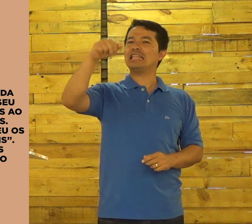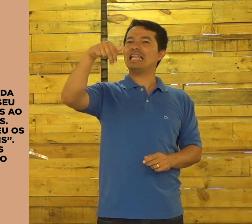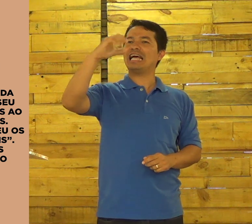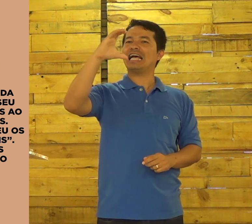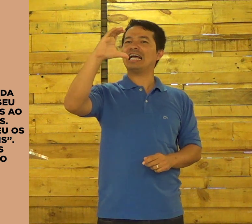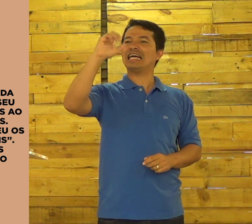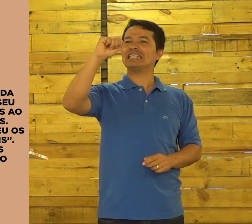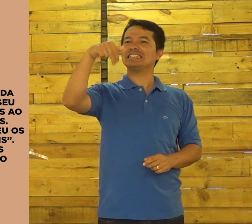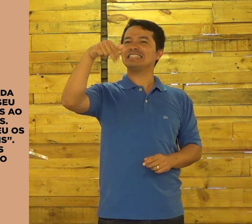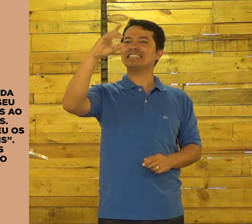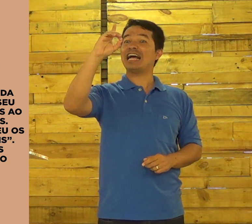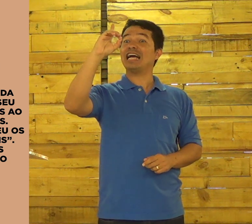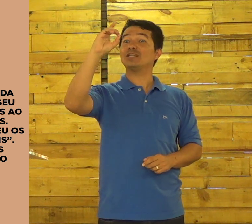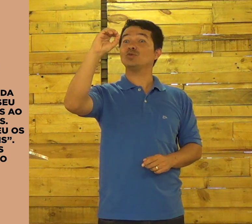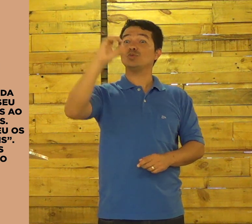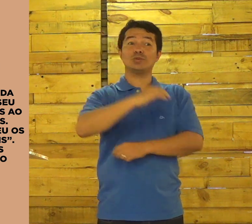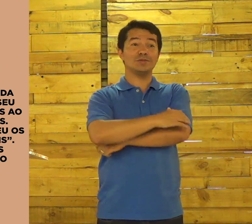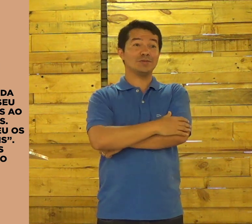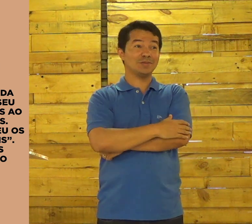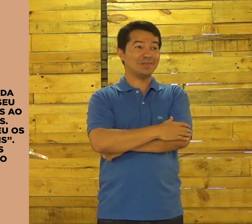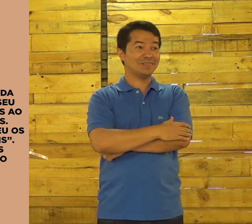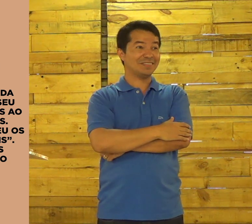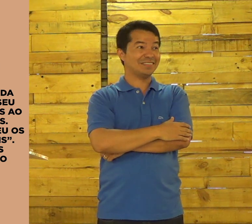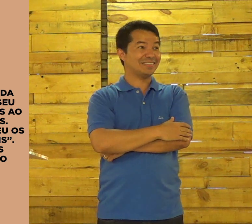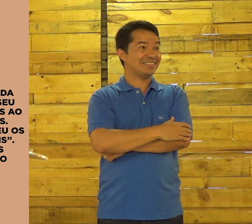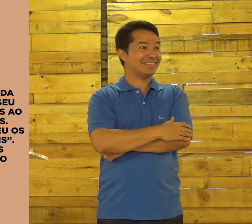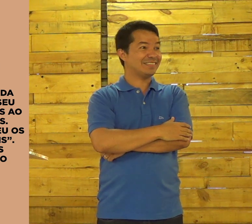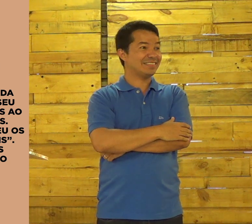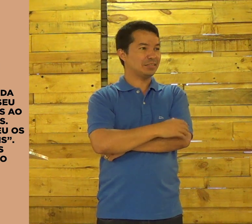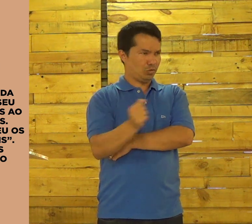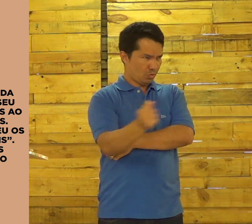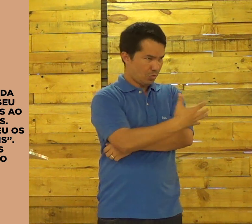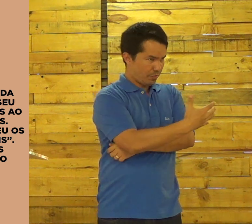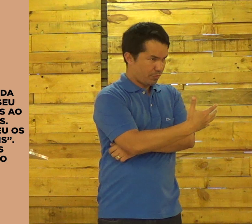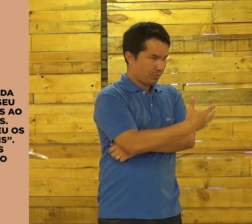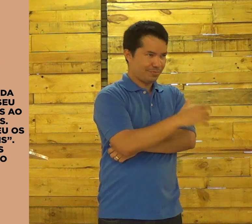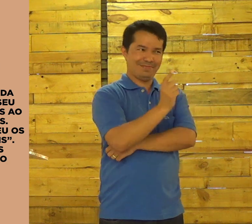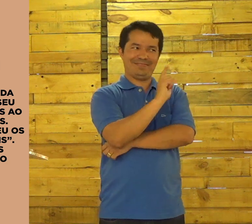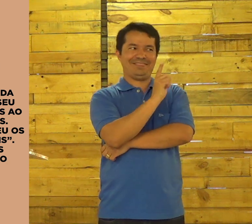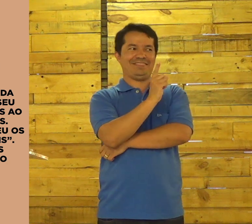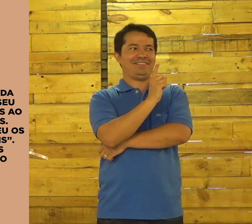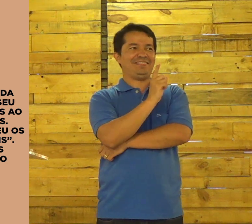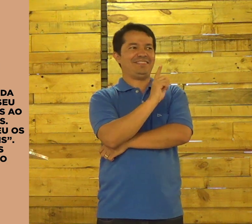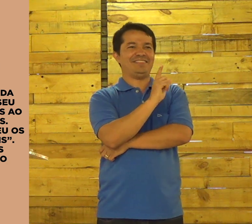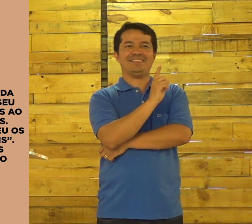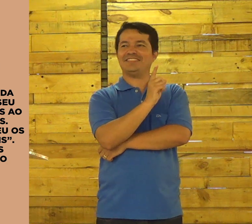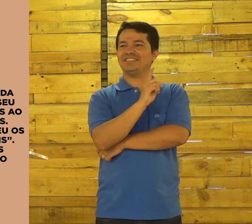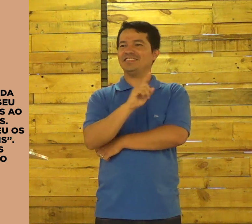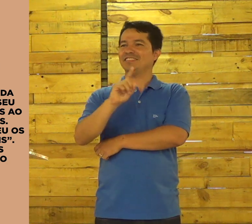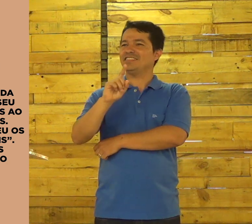Essa palavra. Lançando. Como que é? Lançando. é novo.